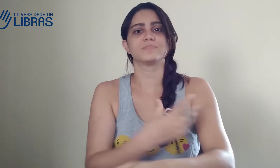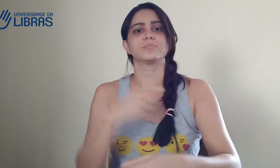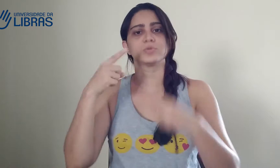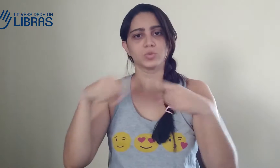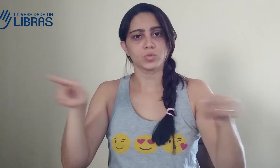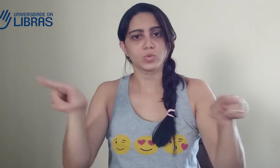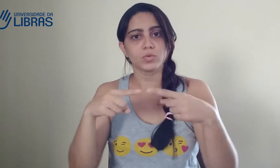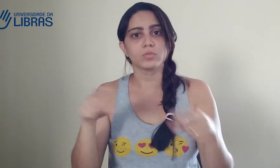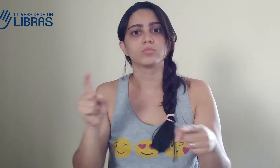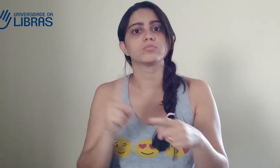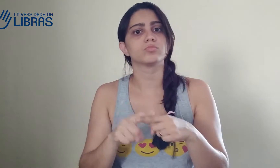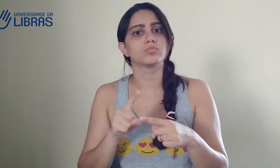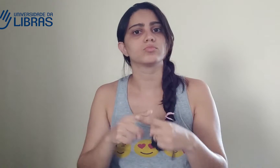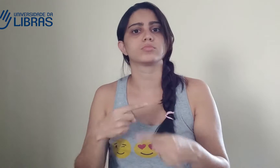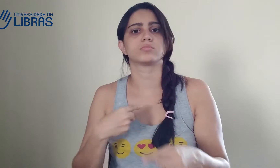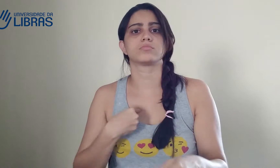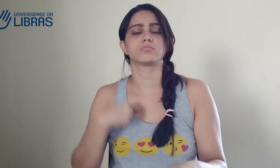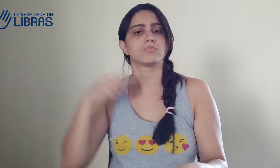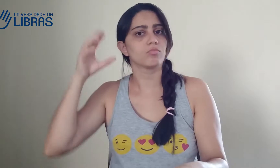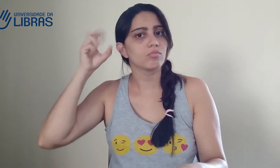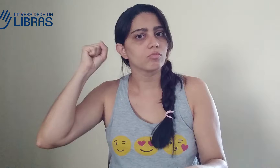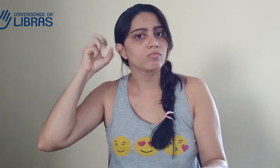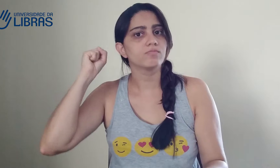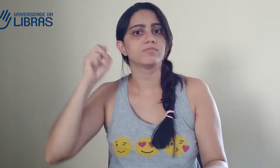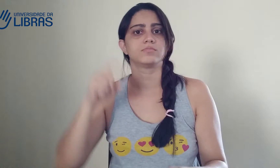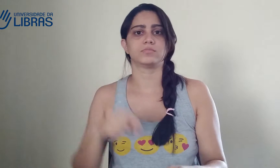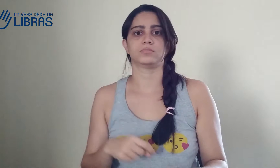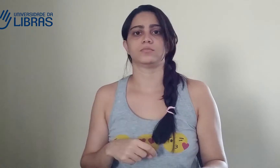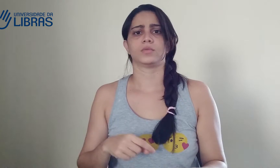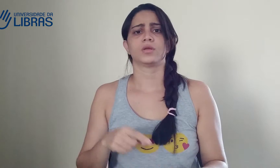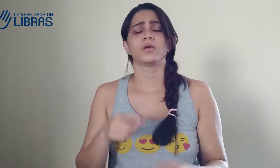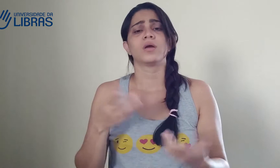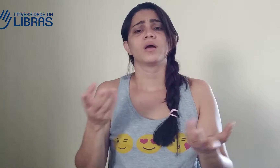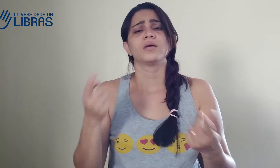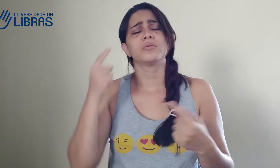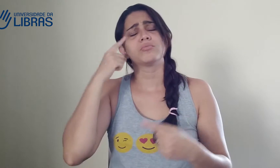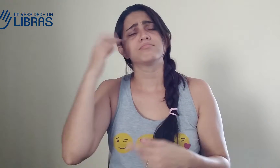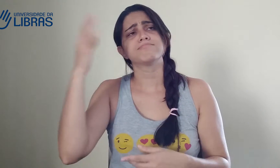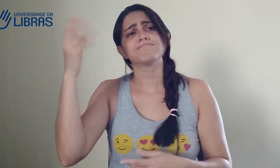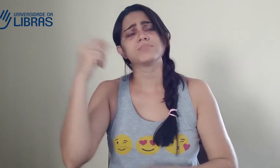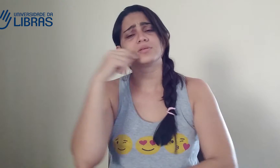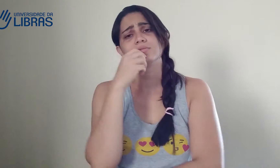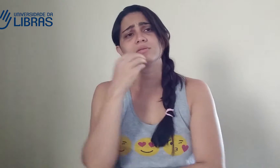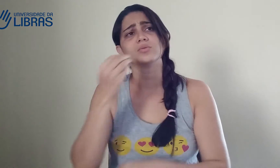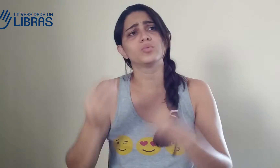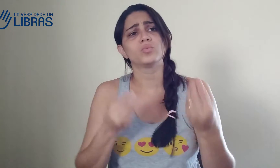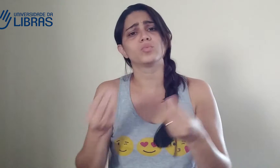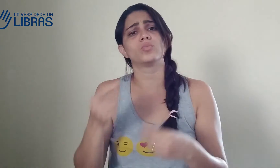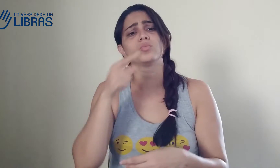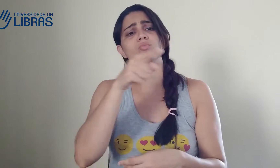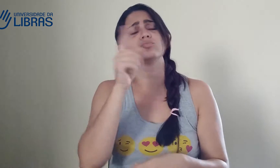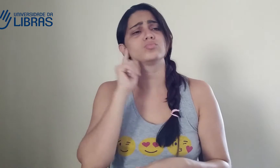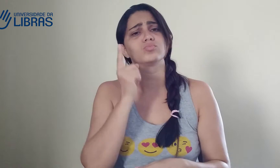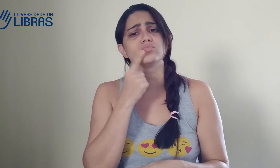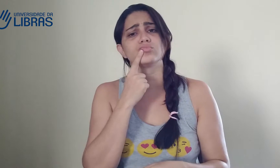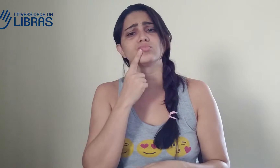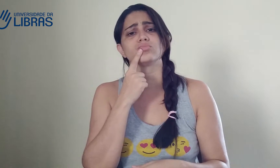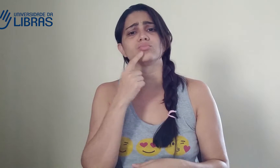olhando. E, assim, eu sou ouvinte, eu senti a emoção da música, né? Porque eu ouço. Então, eu